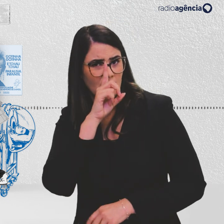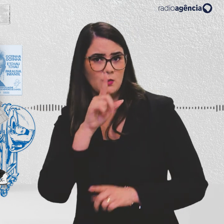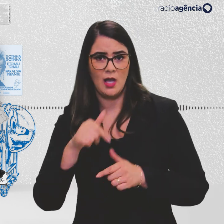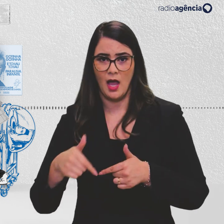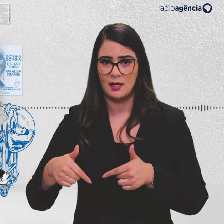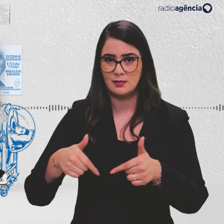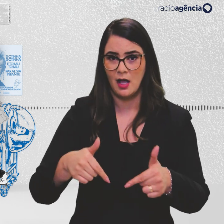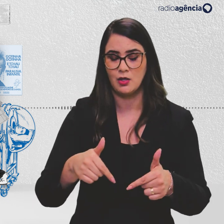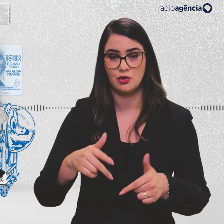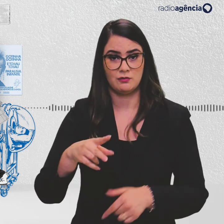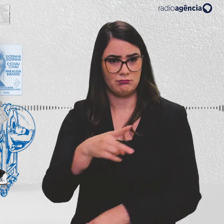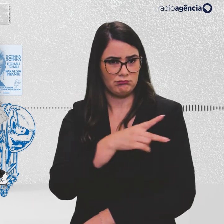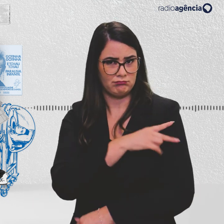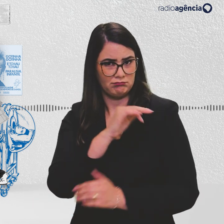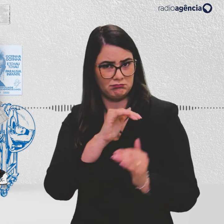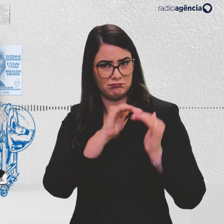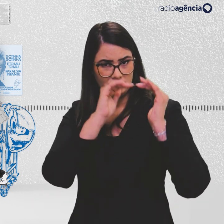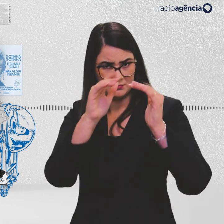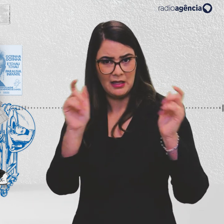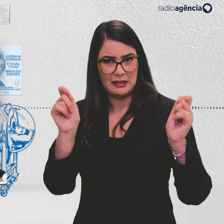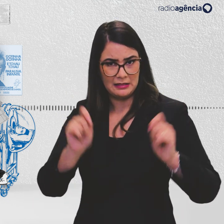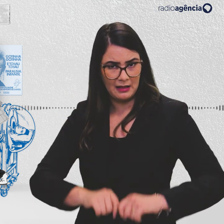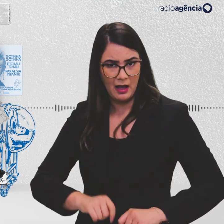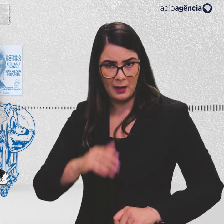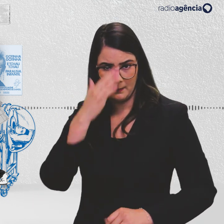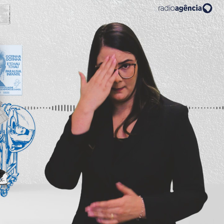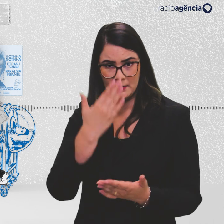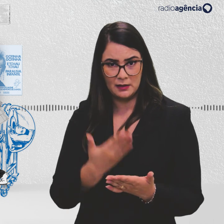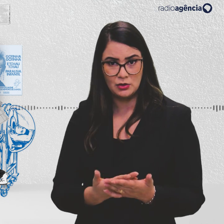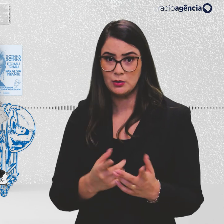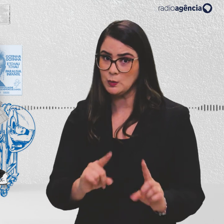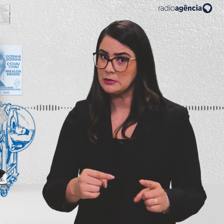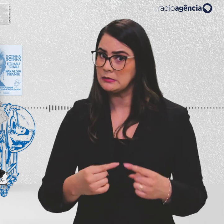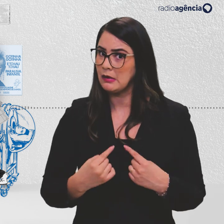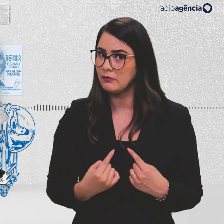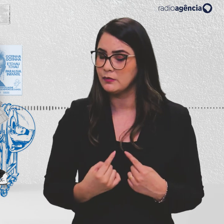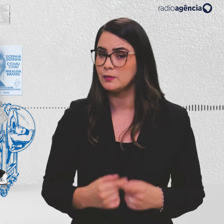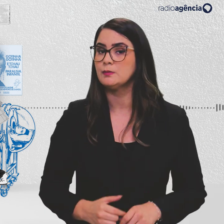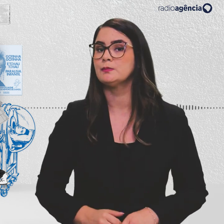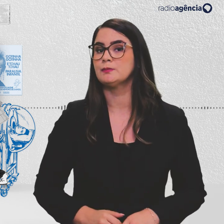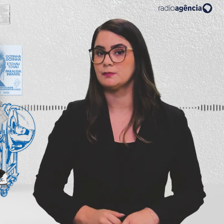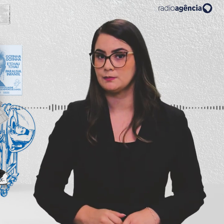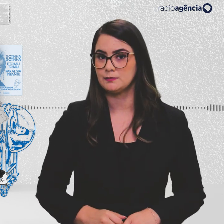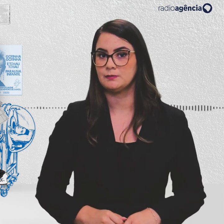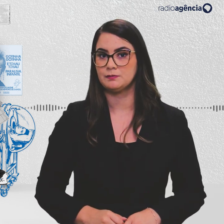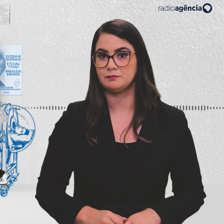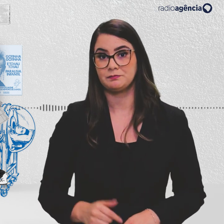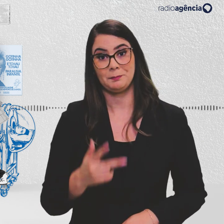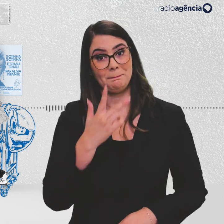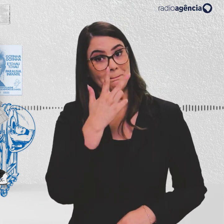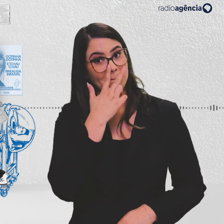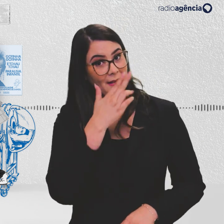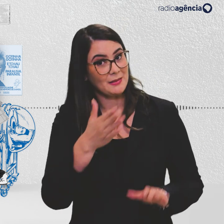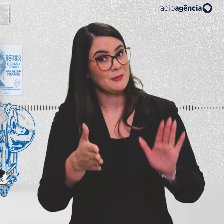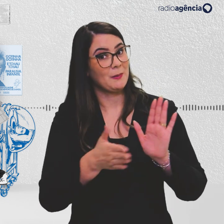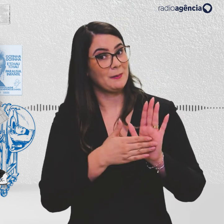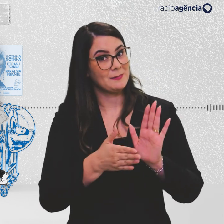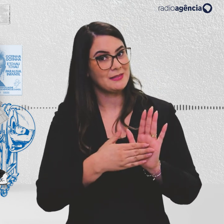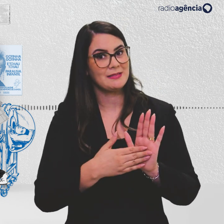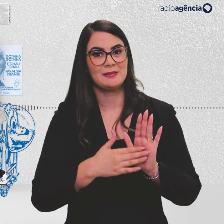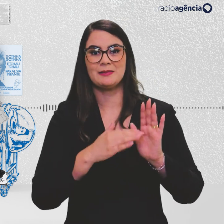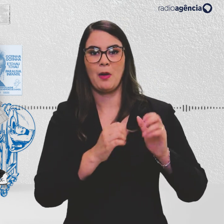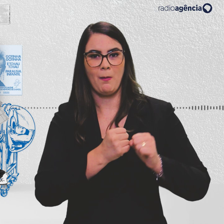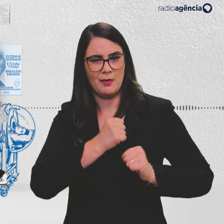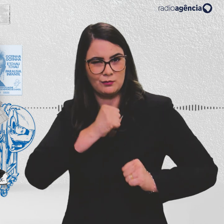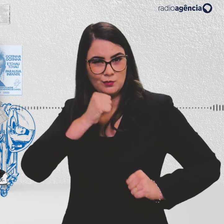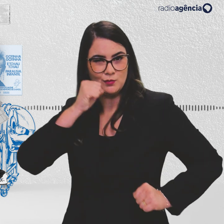iniciativa das autoridades seriam suficientes diante de um desafio tão grande? Me parece uma missão para um